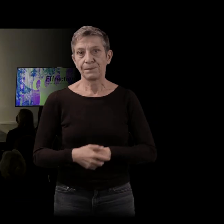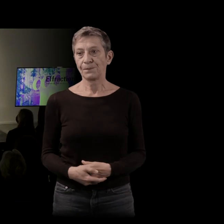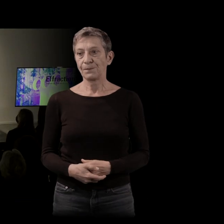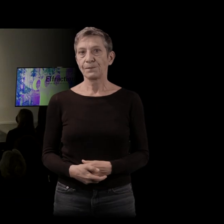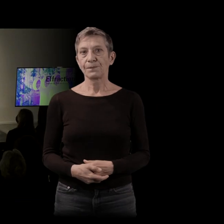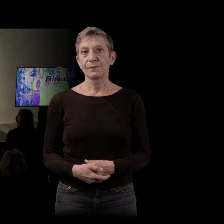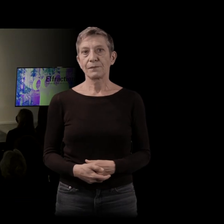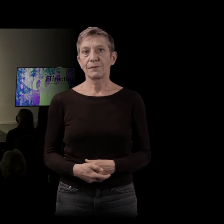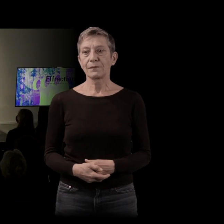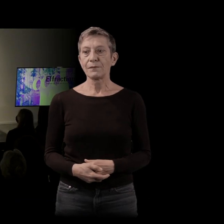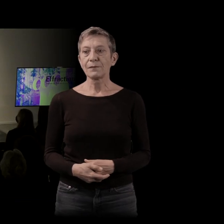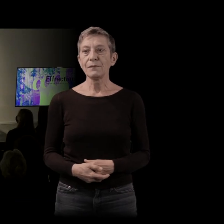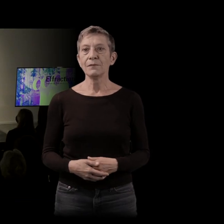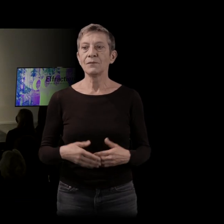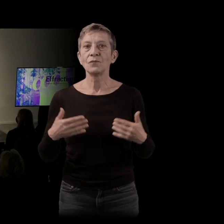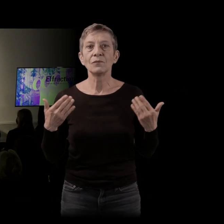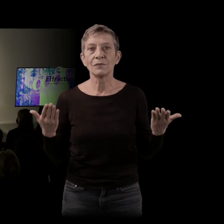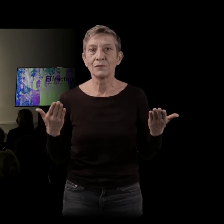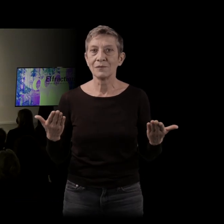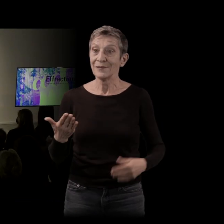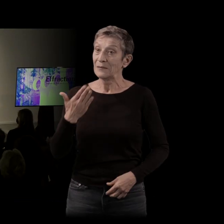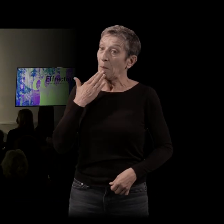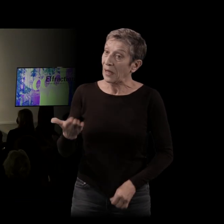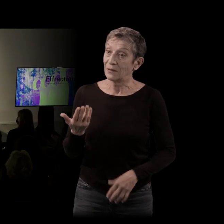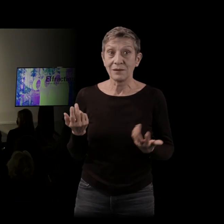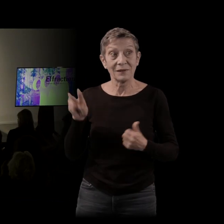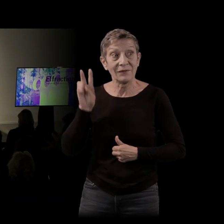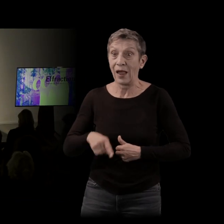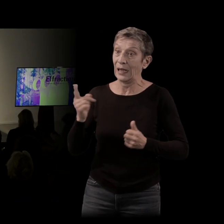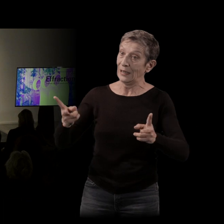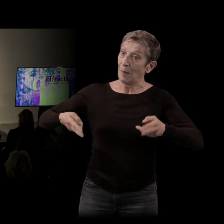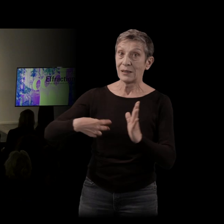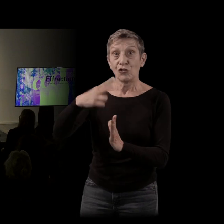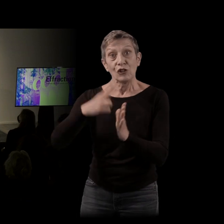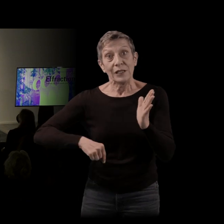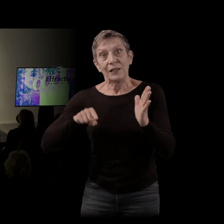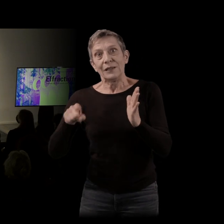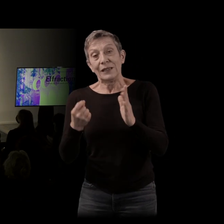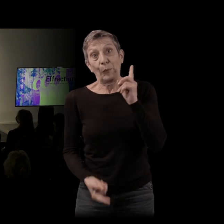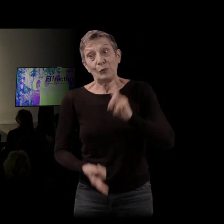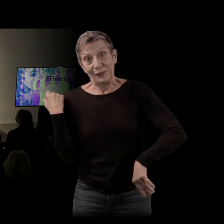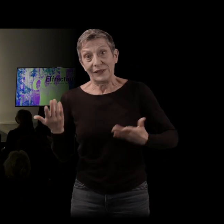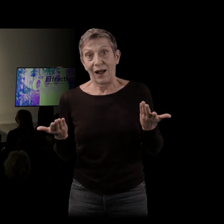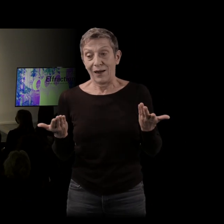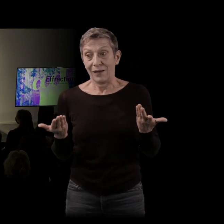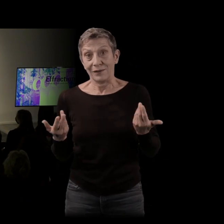Merci Nicolas. Quelques applaudissements au passage parce que c'est toujours un exercice un peu particulier pour l'auteur.